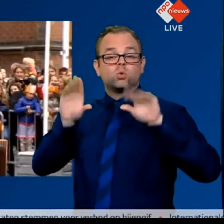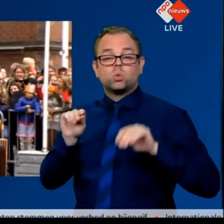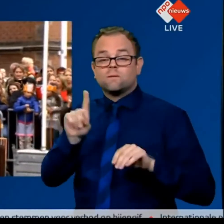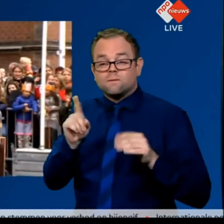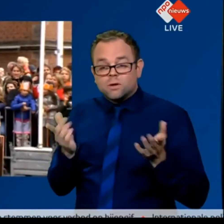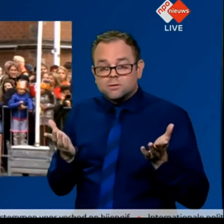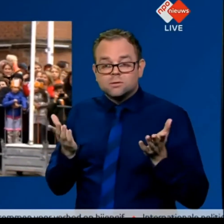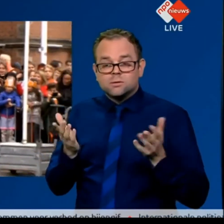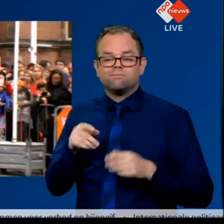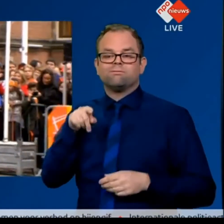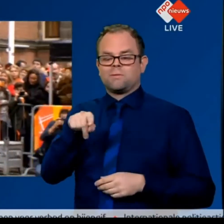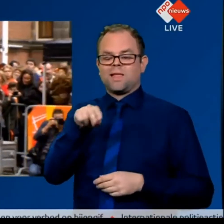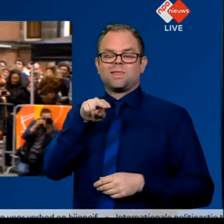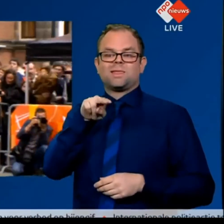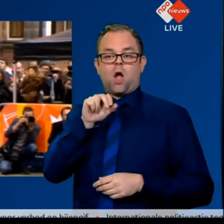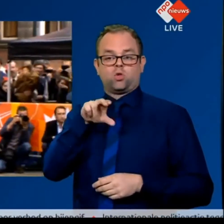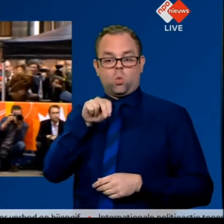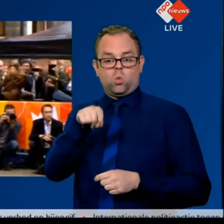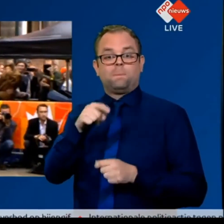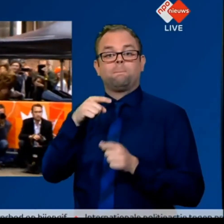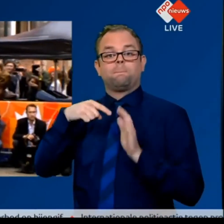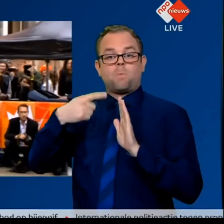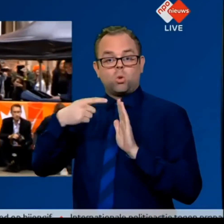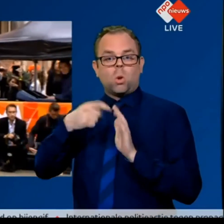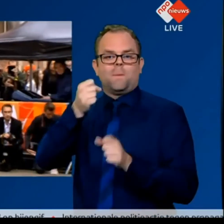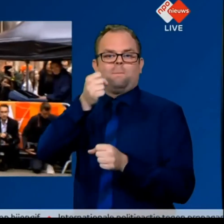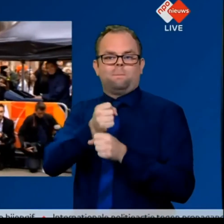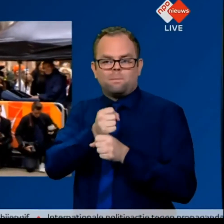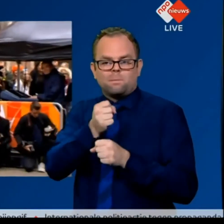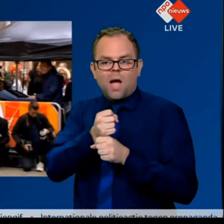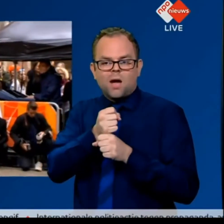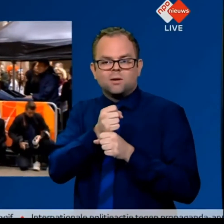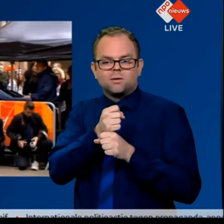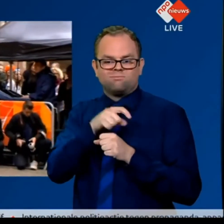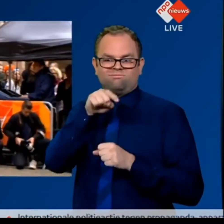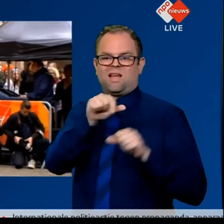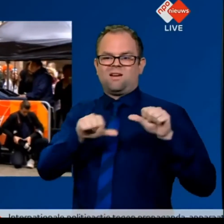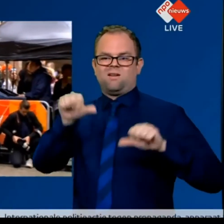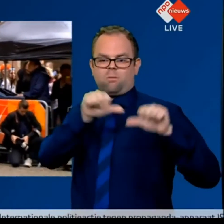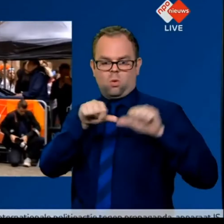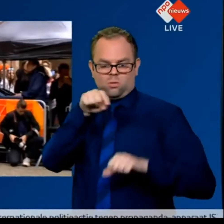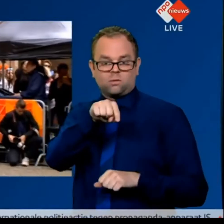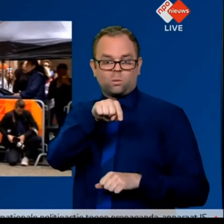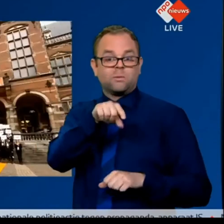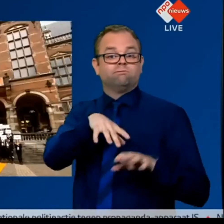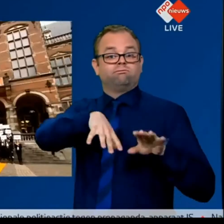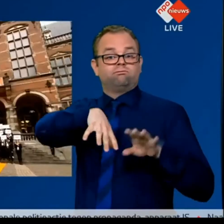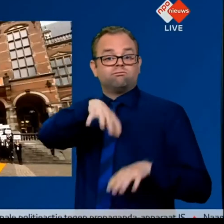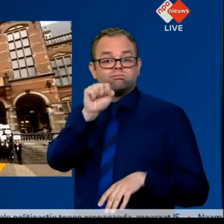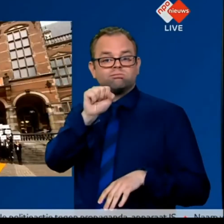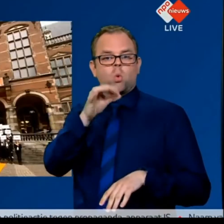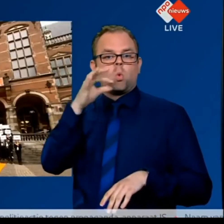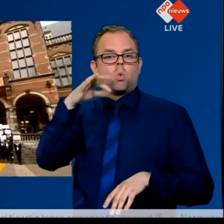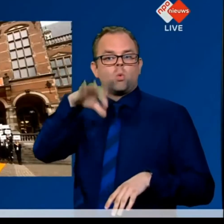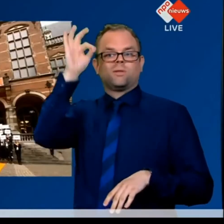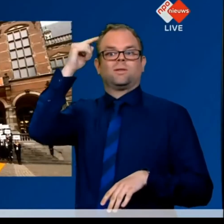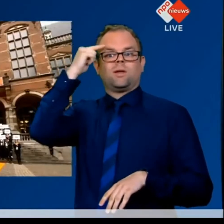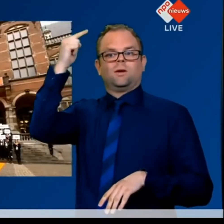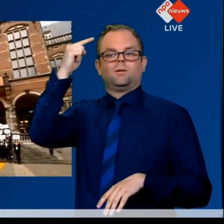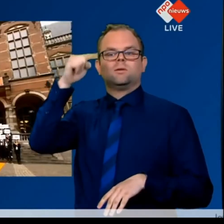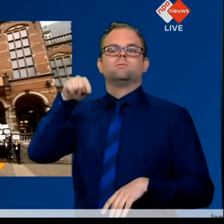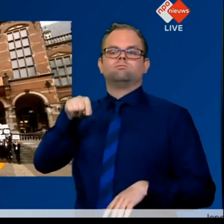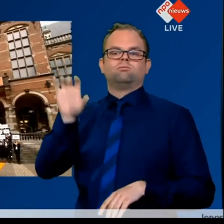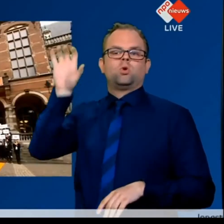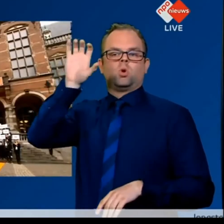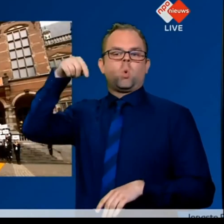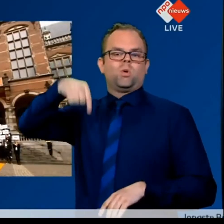En voor die ontdekking werd in Groningen in 2016 de Nobelprijs voor de scheikunde gewonnen.